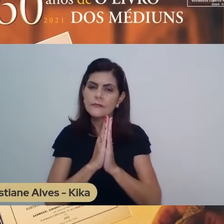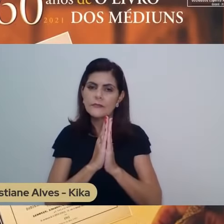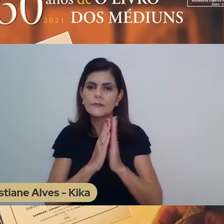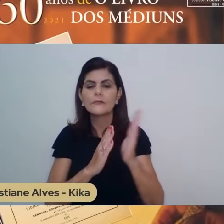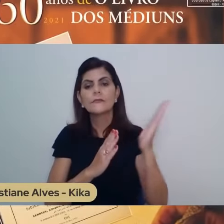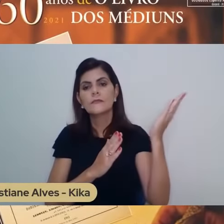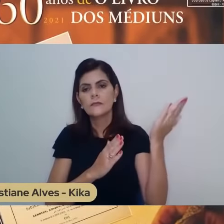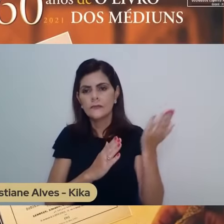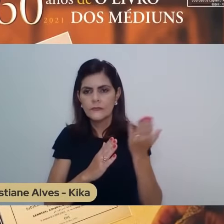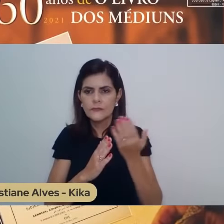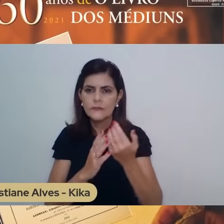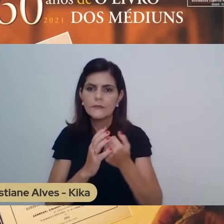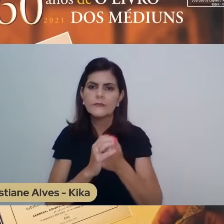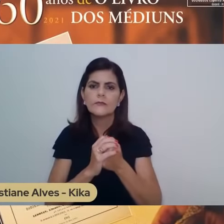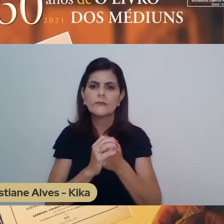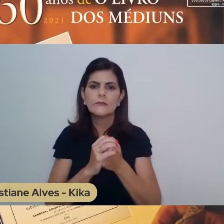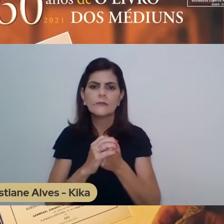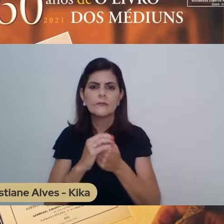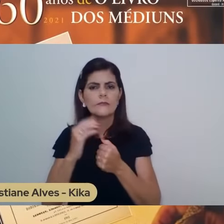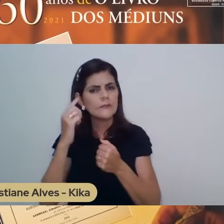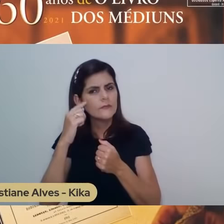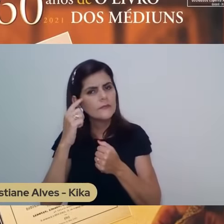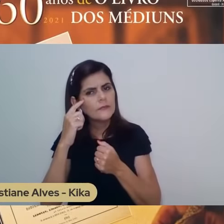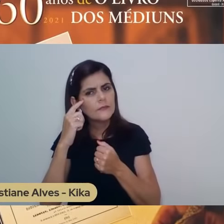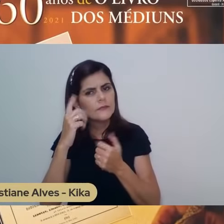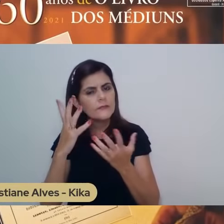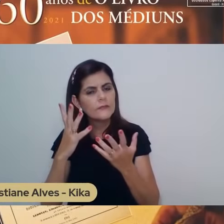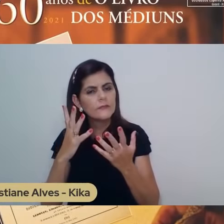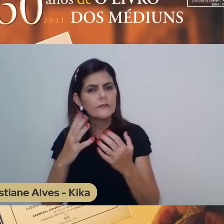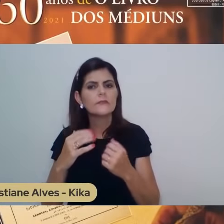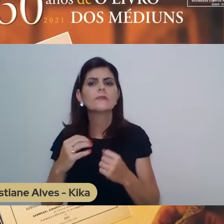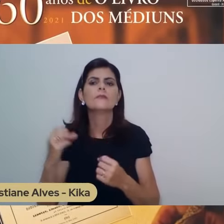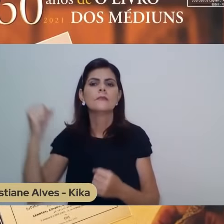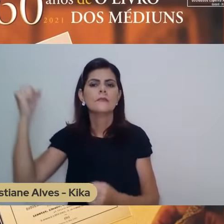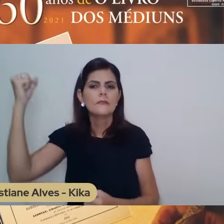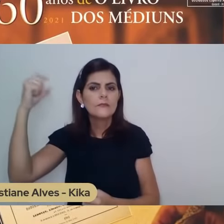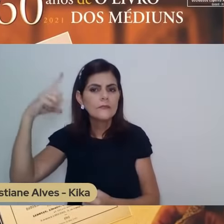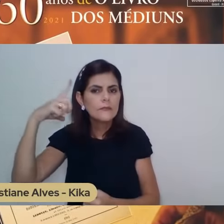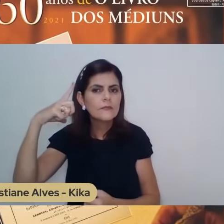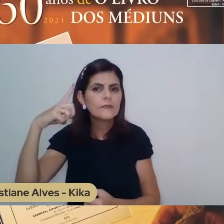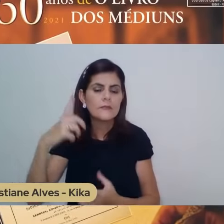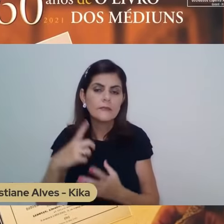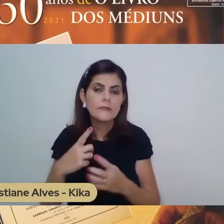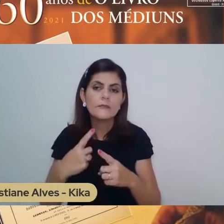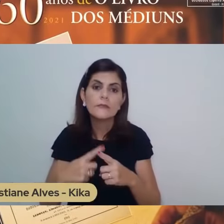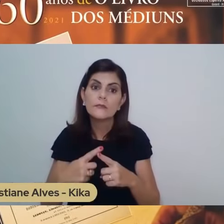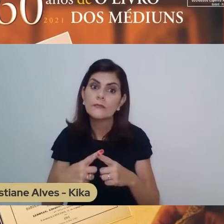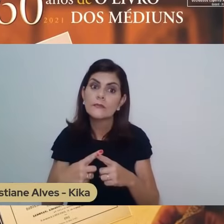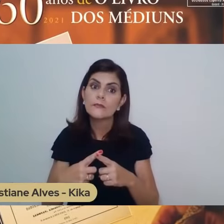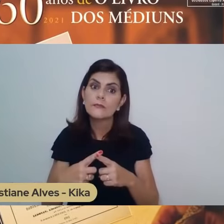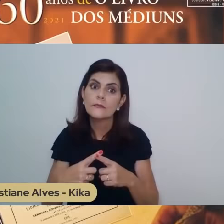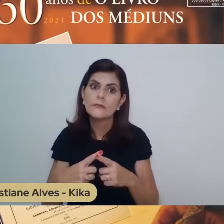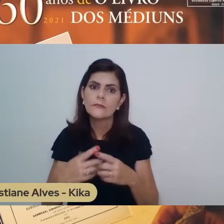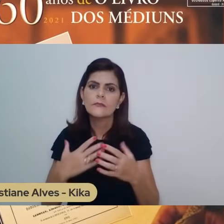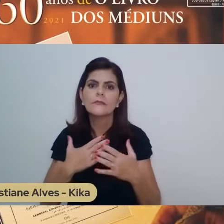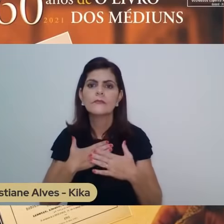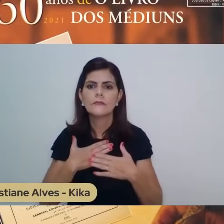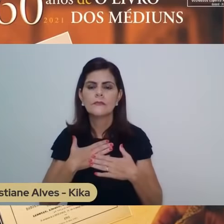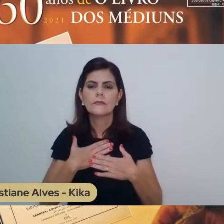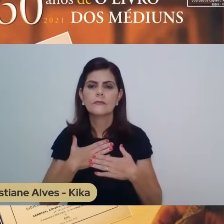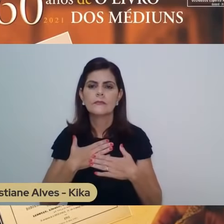orientação, examinar os sistemas de orientação, mas que acima de tudo precisamos ser a própria